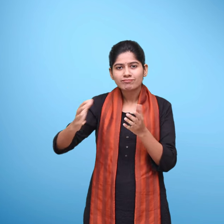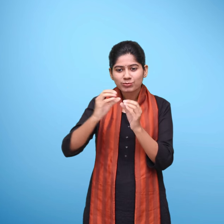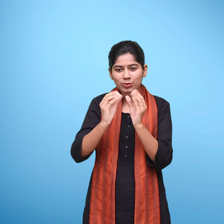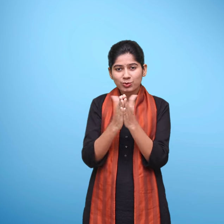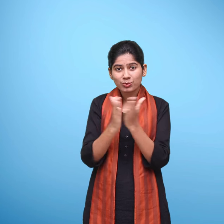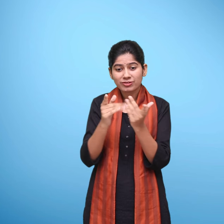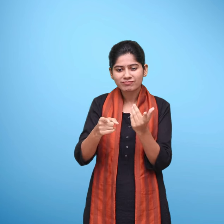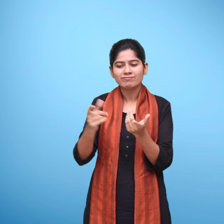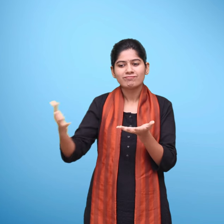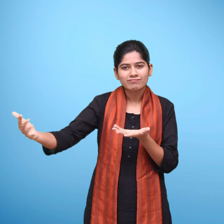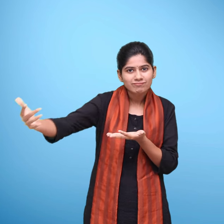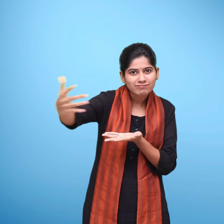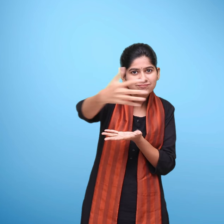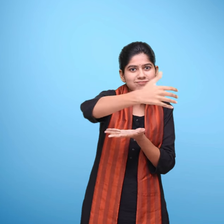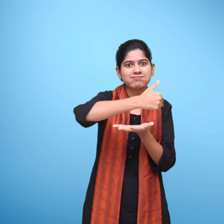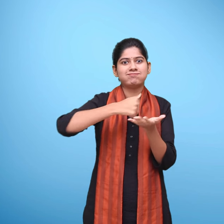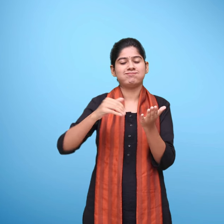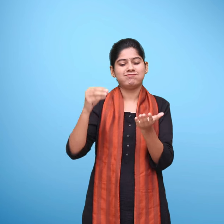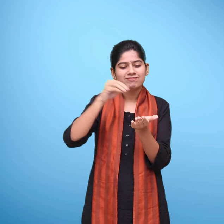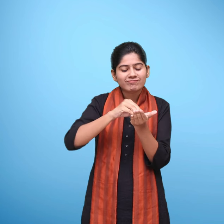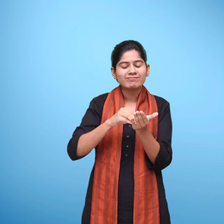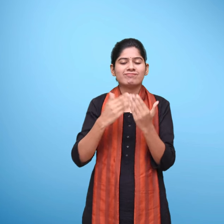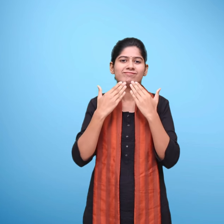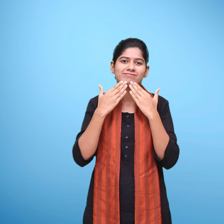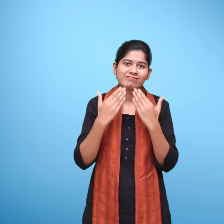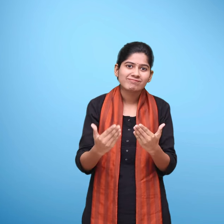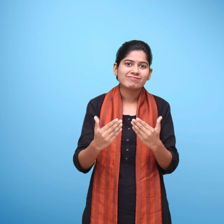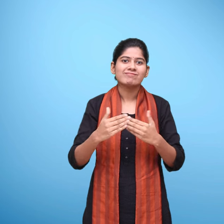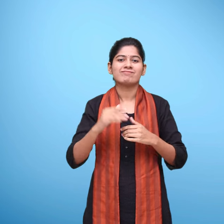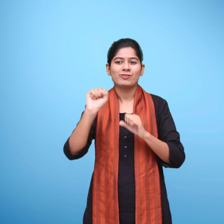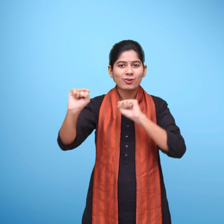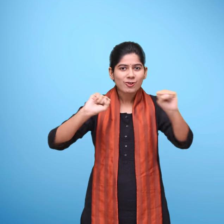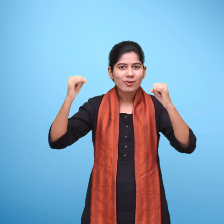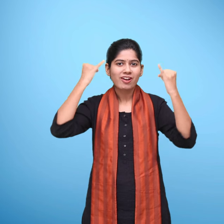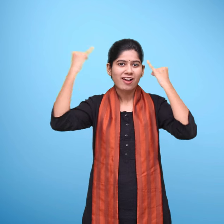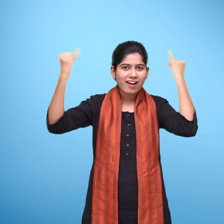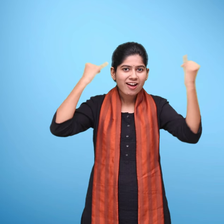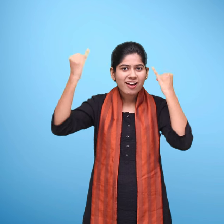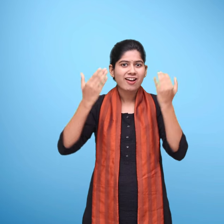के प्रती इस पुस्तक की समिक्षा में बहुमूल योगदान के लिए आभार व्यक्त करती है